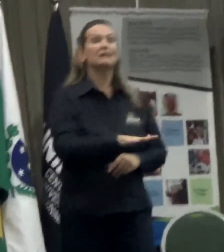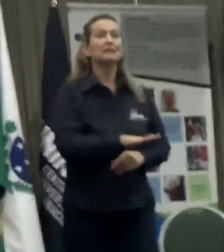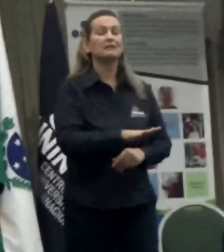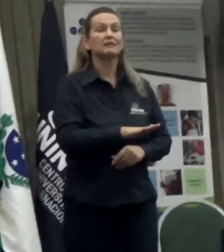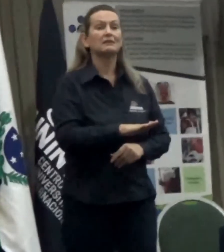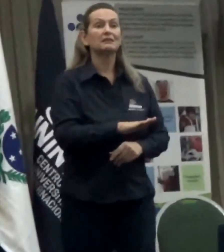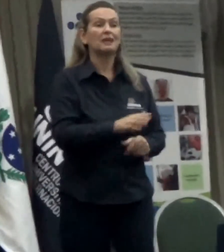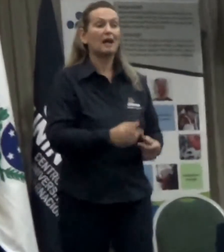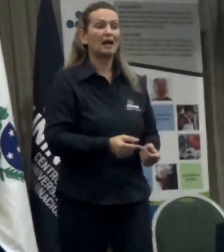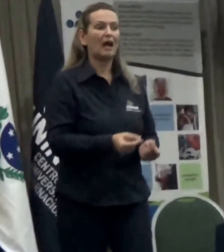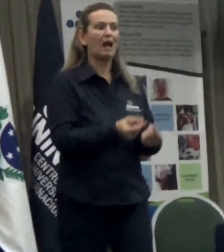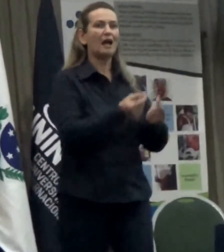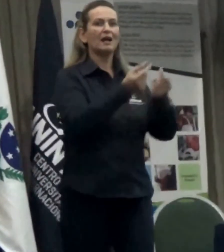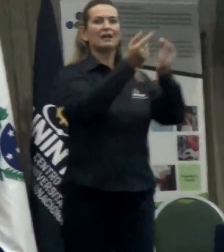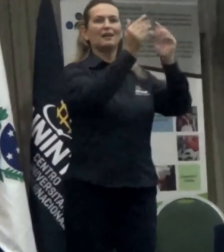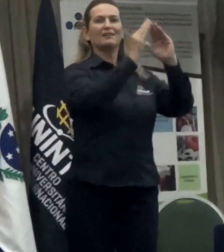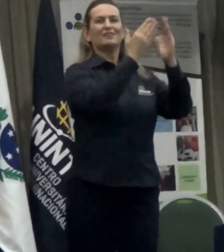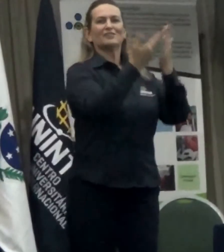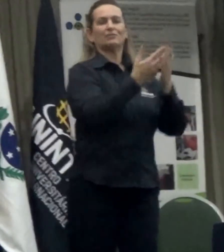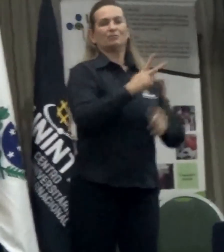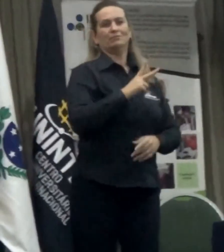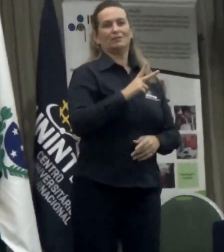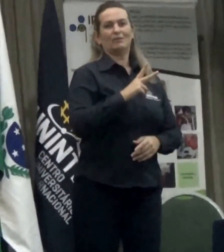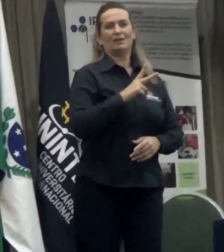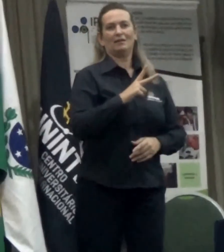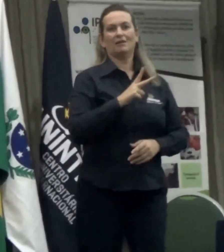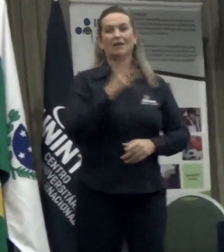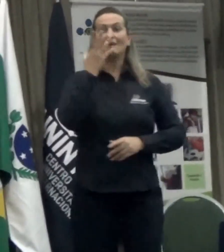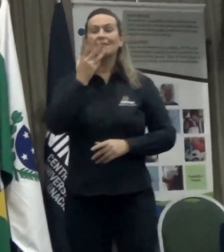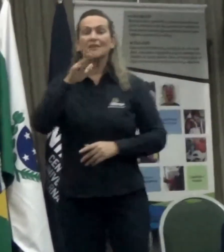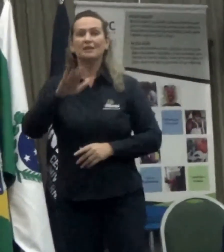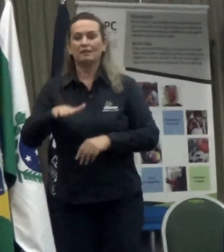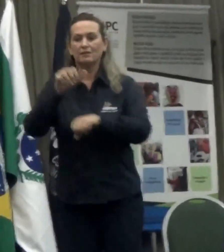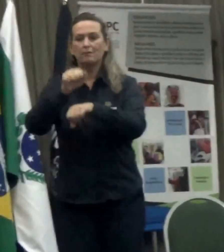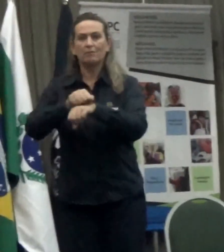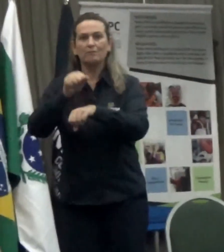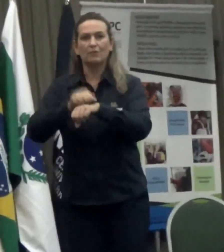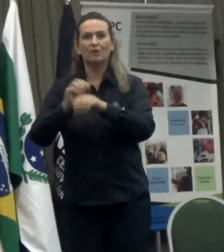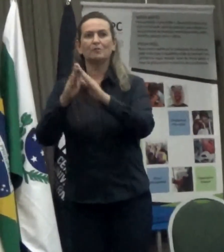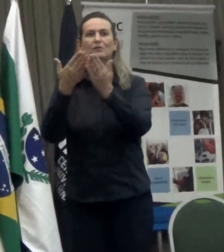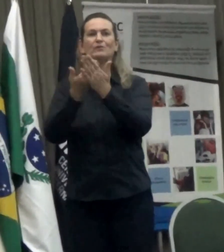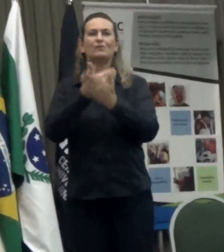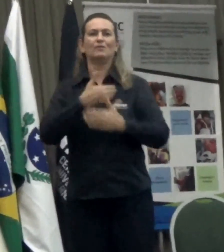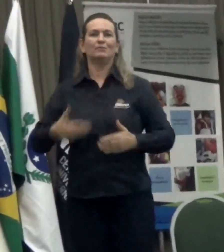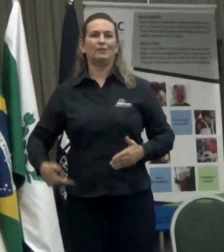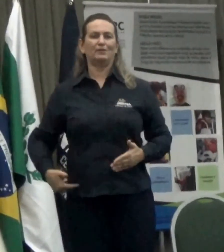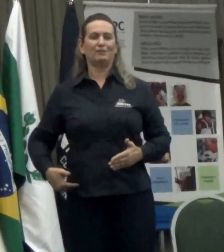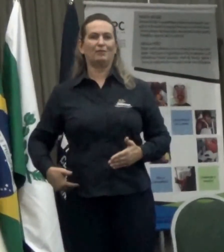Quando todas deveriam estar em escolas públicas de qualidade em tempo integral. Todas, todas, todas.